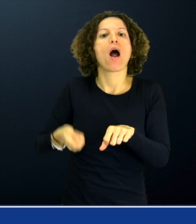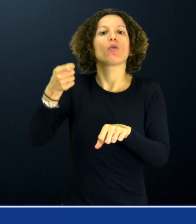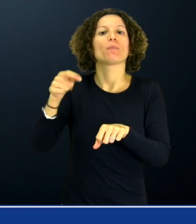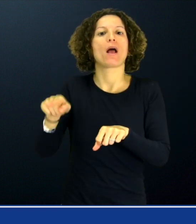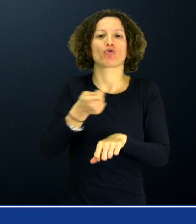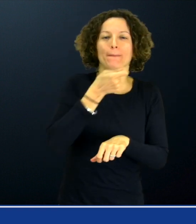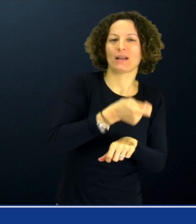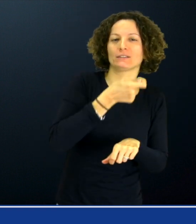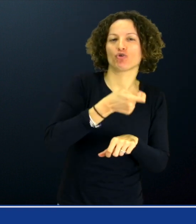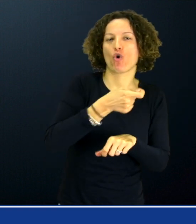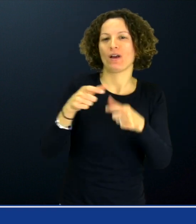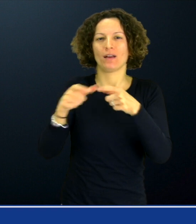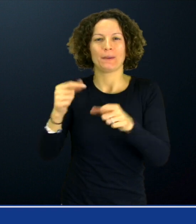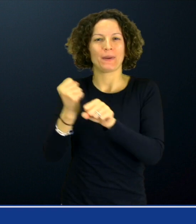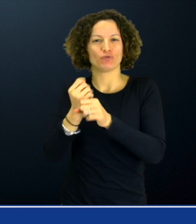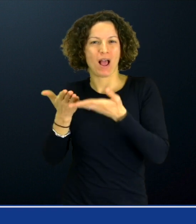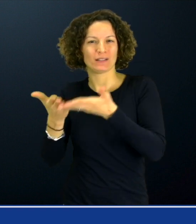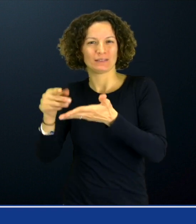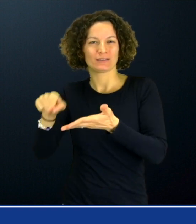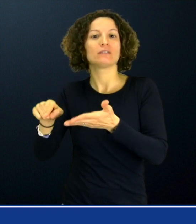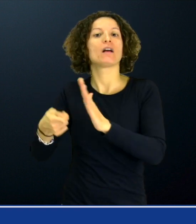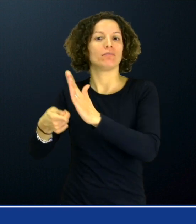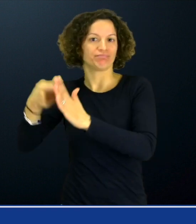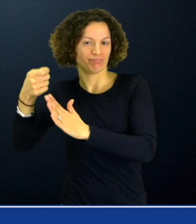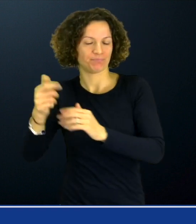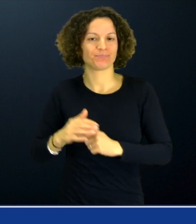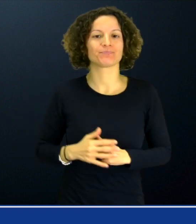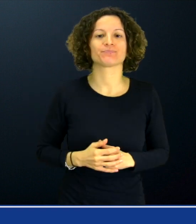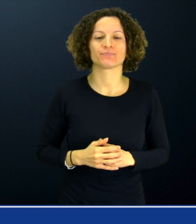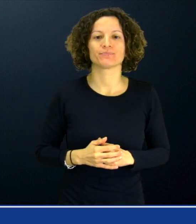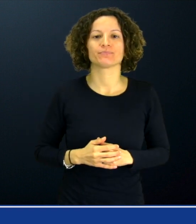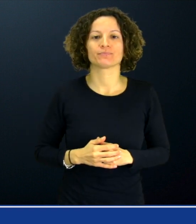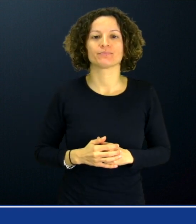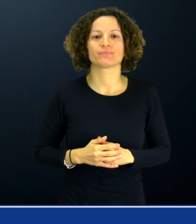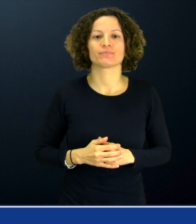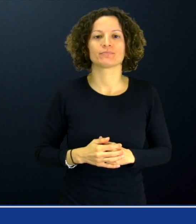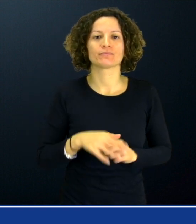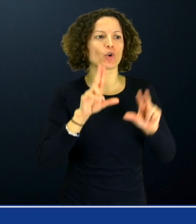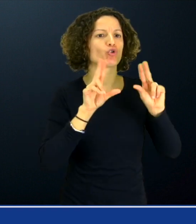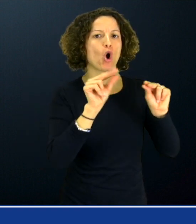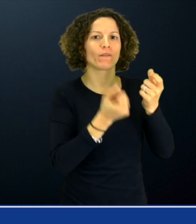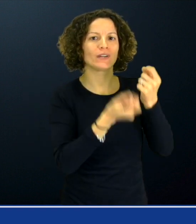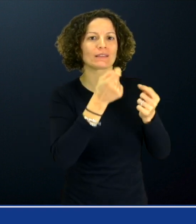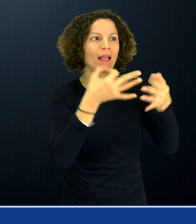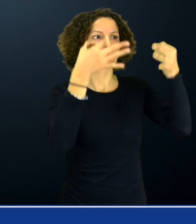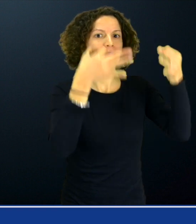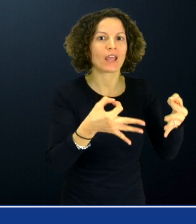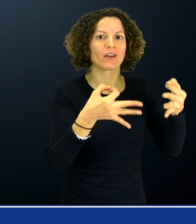essere un ulteriore aumento delle pensioni e delle prestazioni assistenziali. Sarà nostra premura informarvi non appena l'indice